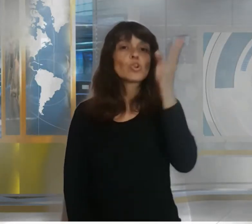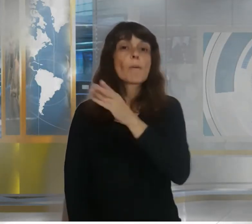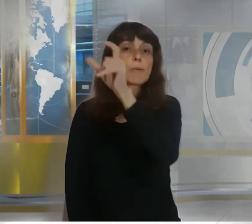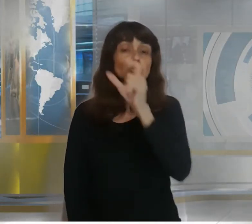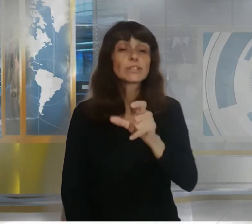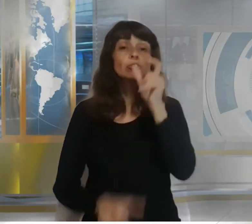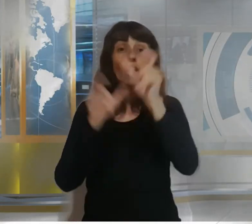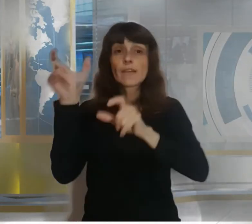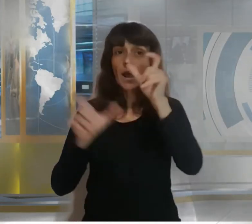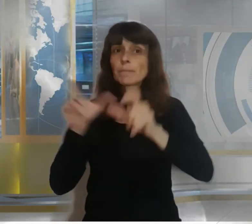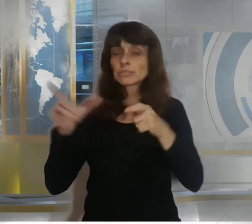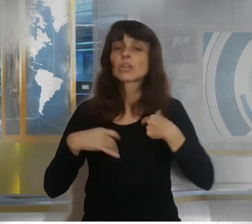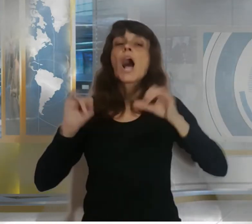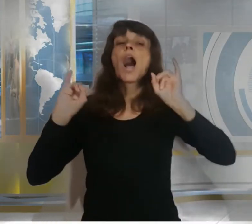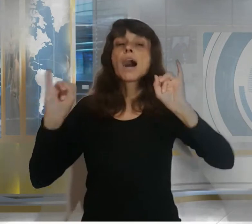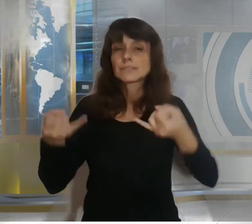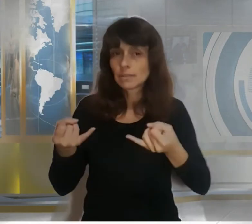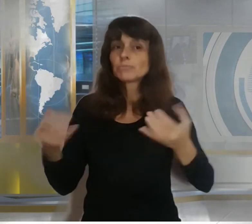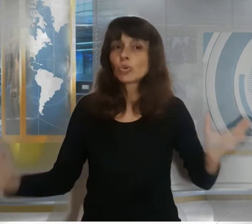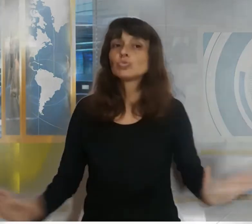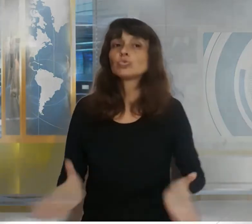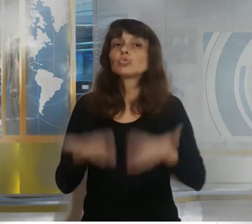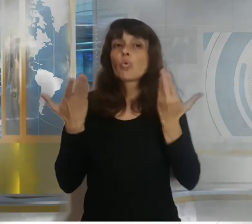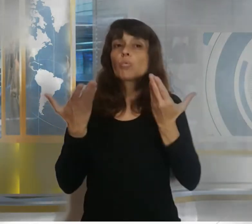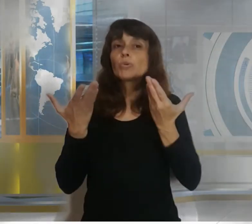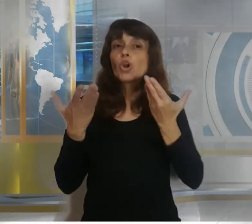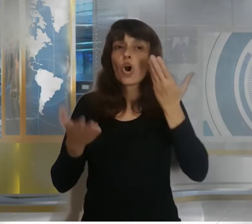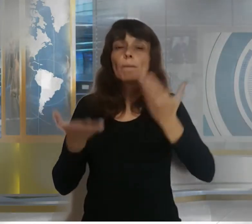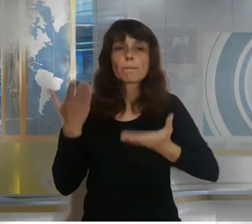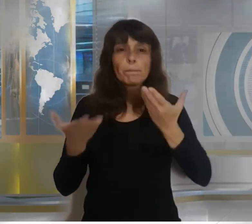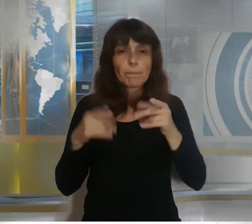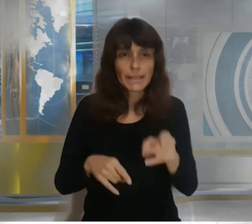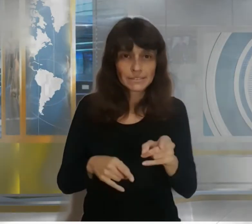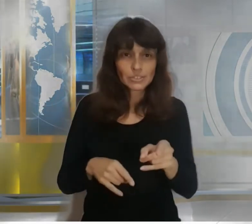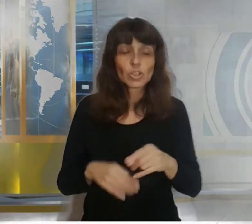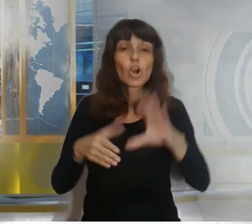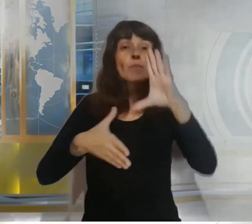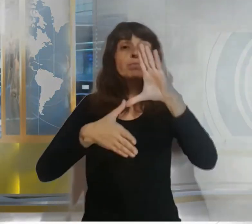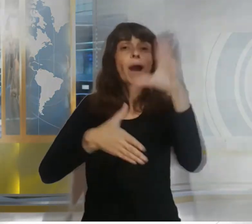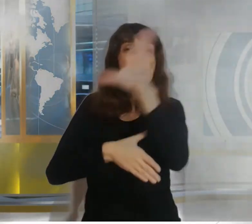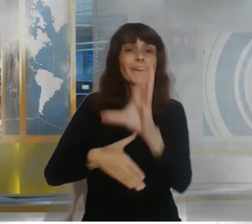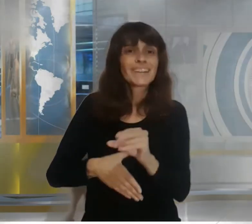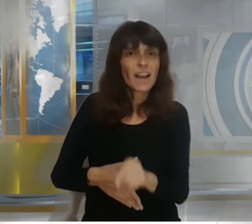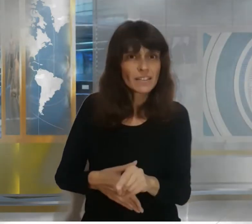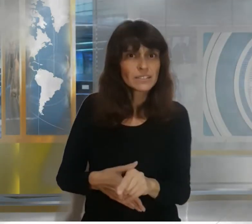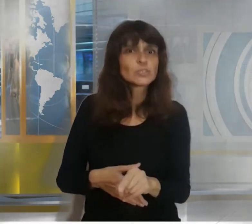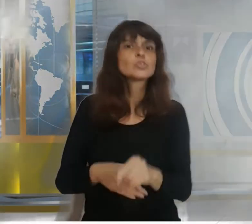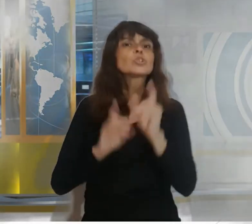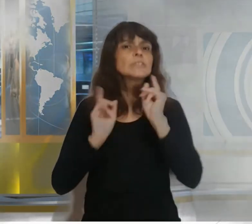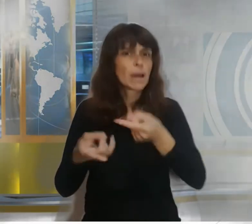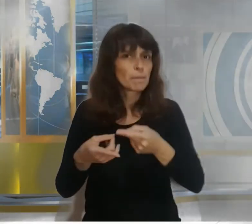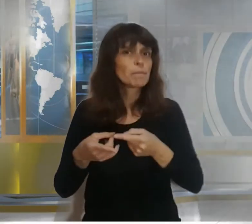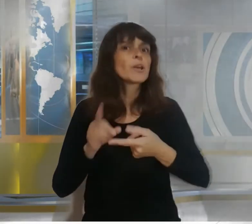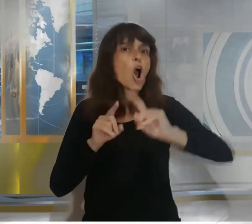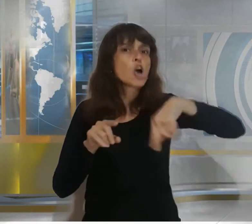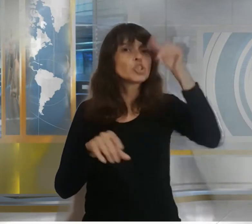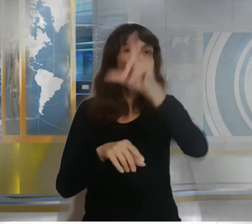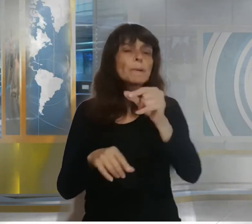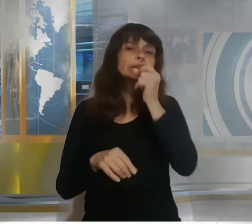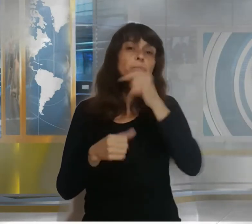encuestados admitió haber sumado kilos Sudamérica encabezó el ranking con Chile 52% y Brasil